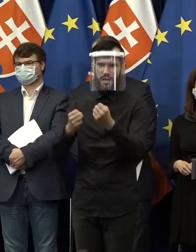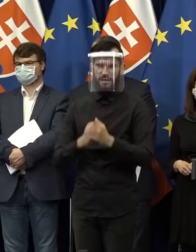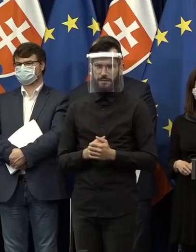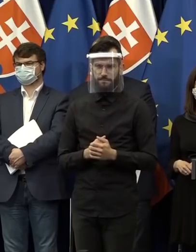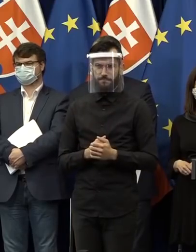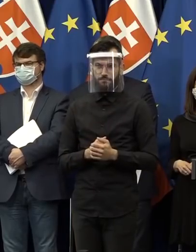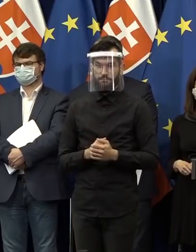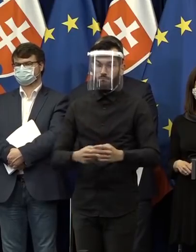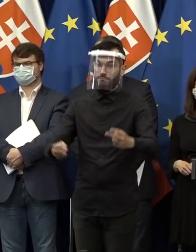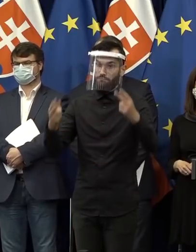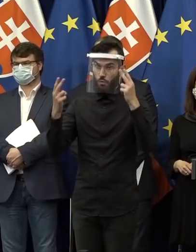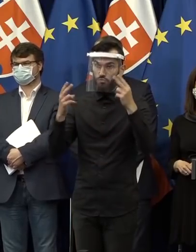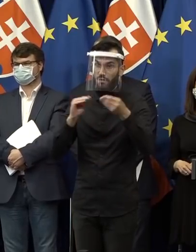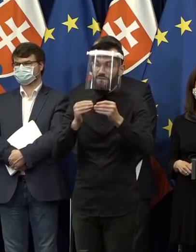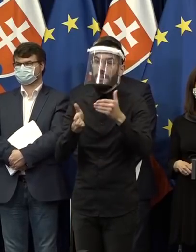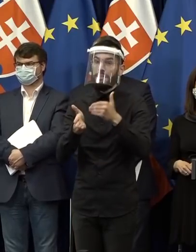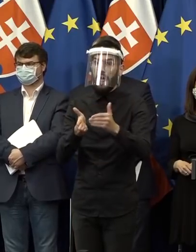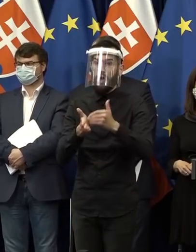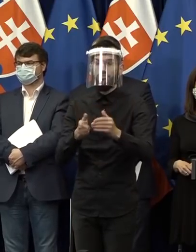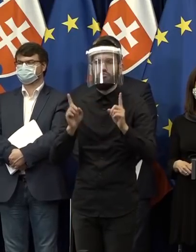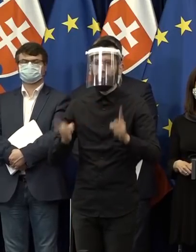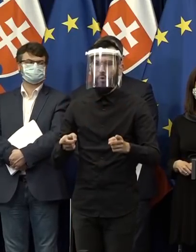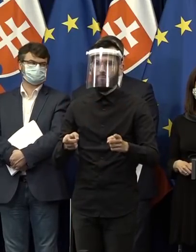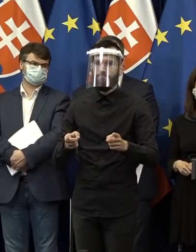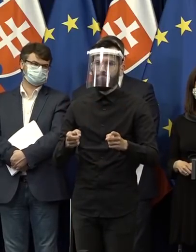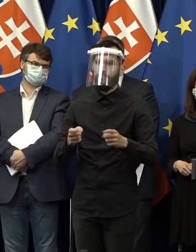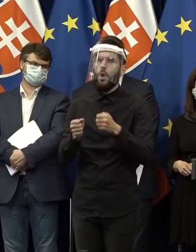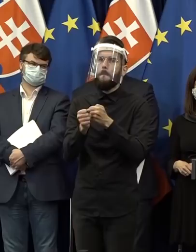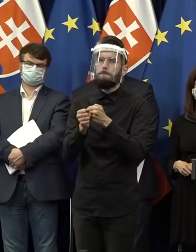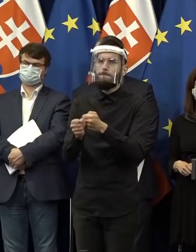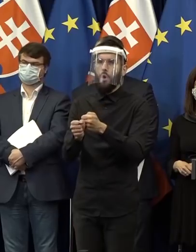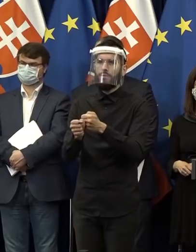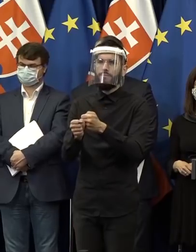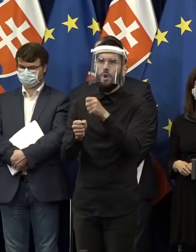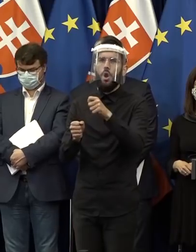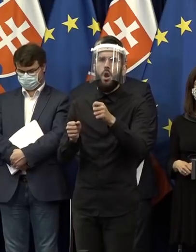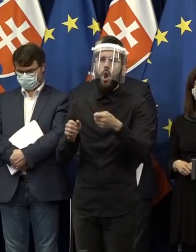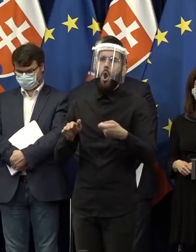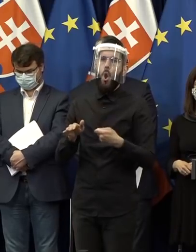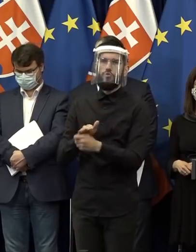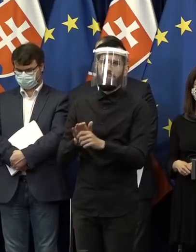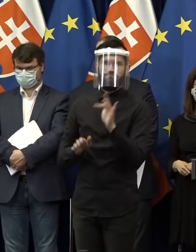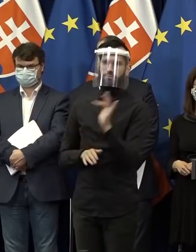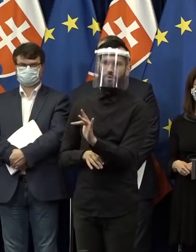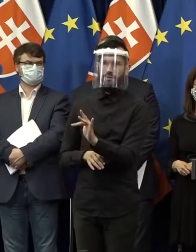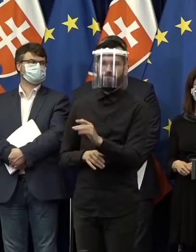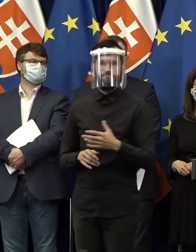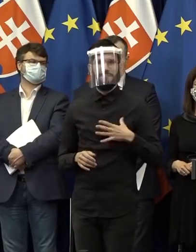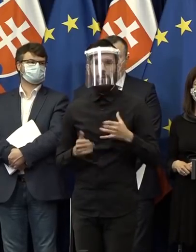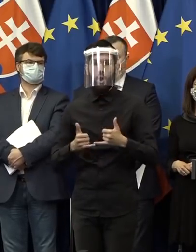Druhú dôležitú prioritú je boj proti korupcii. Rozvoj regionov.